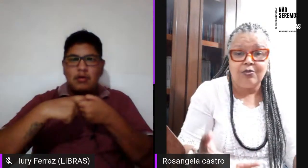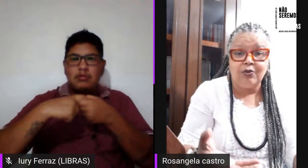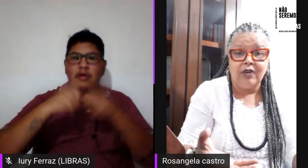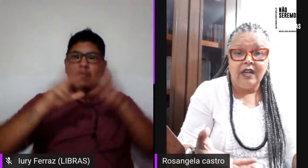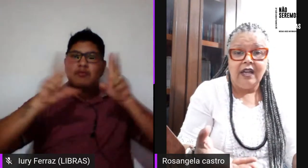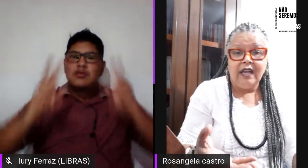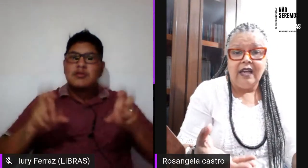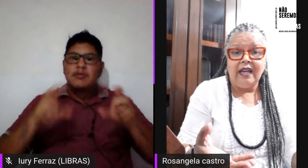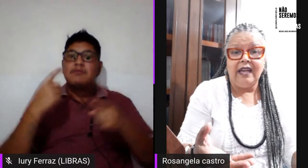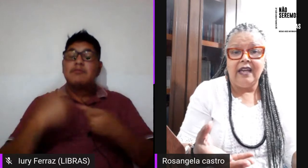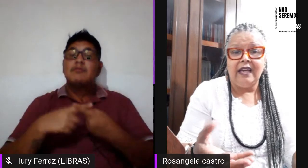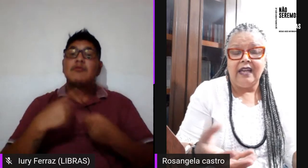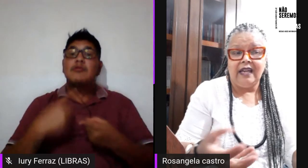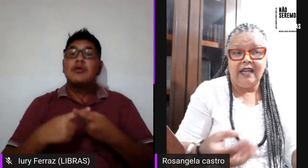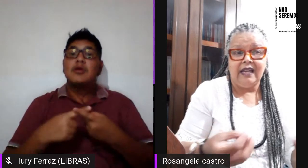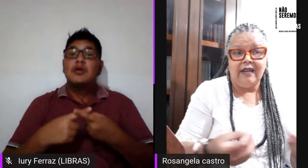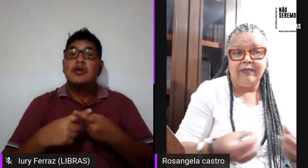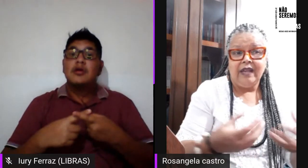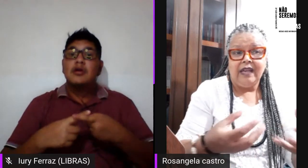racismo